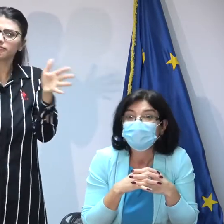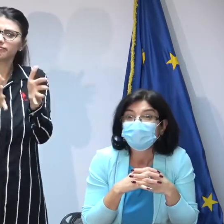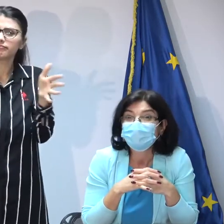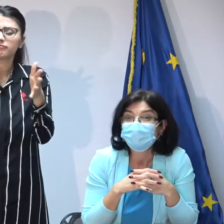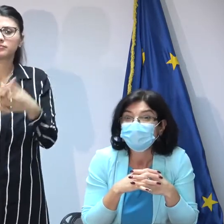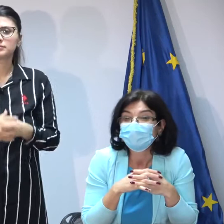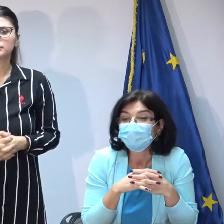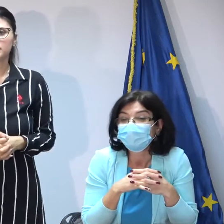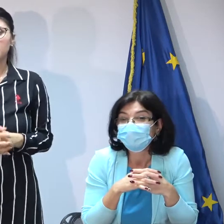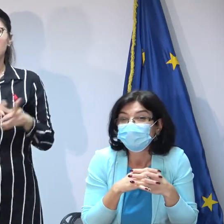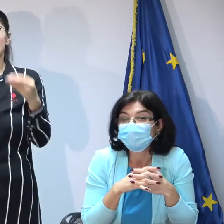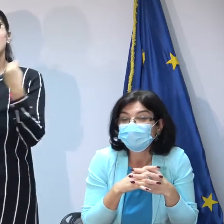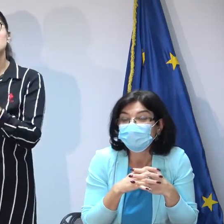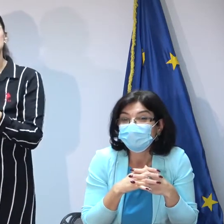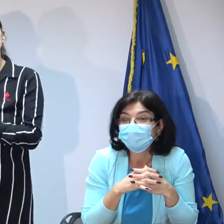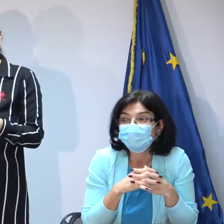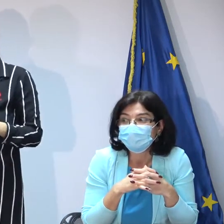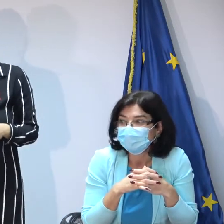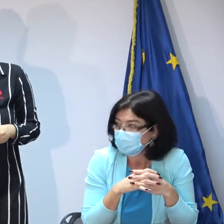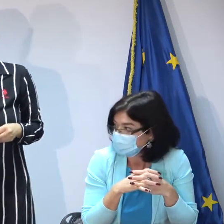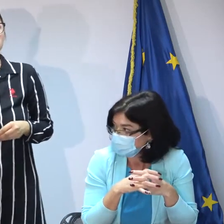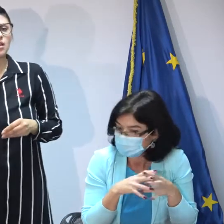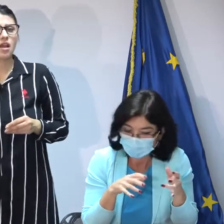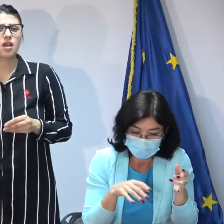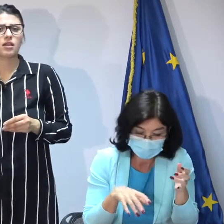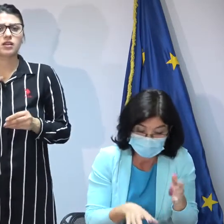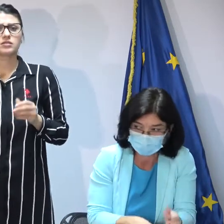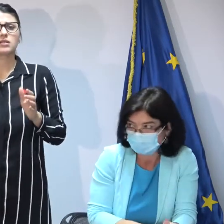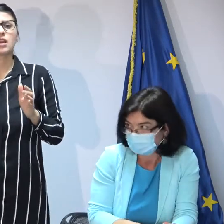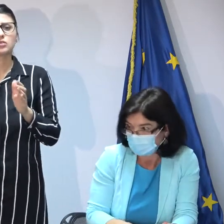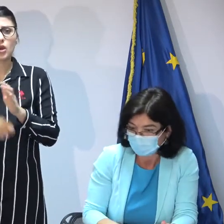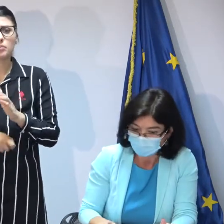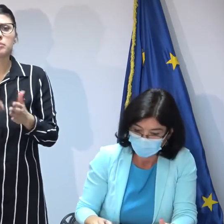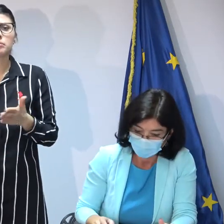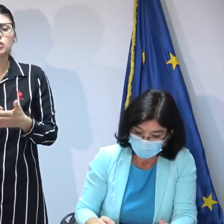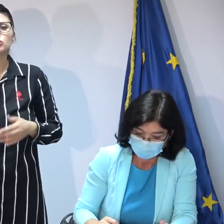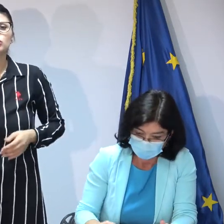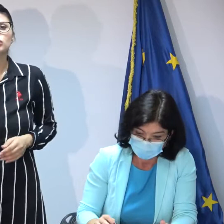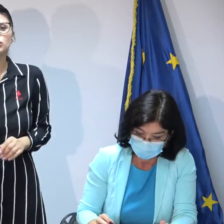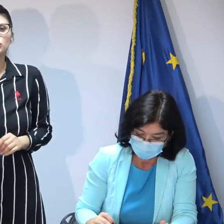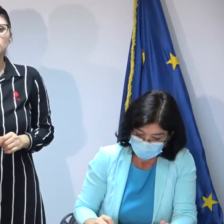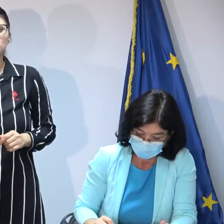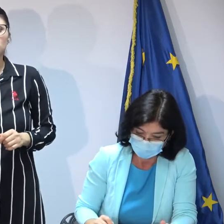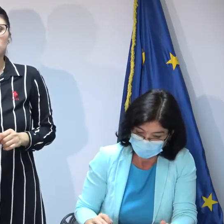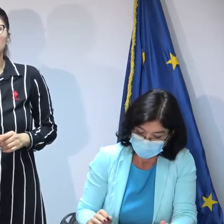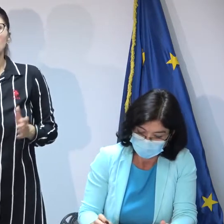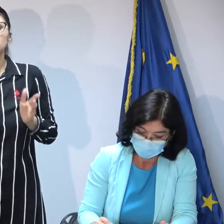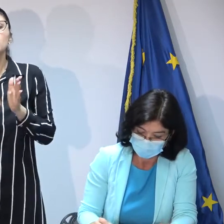Spuneți că vor fi sancțiuni pentru cei care își negrijează, din punct de vedere penal,